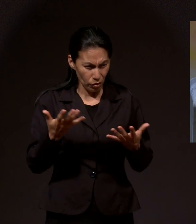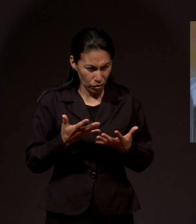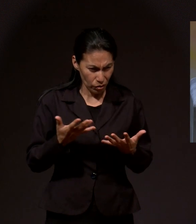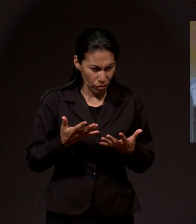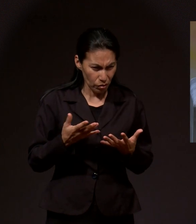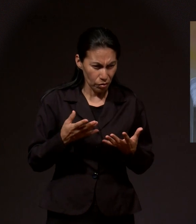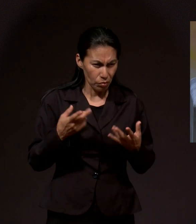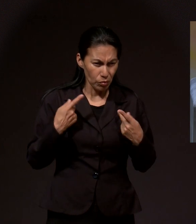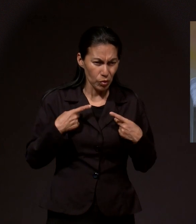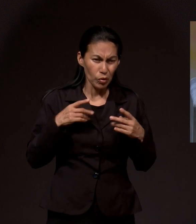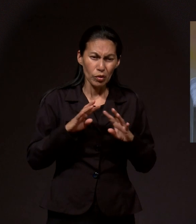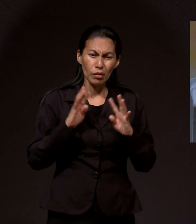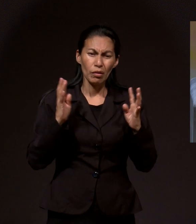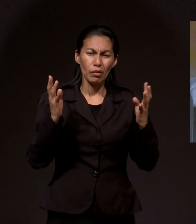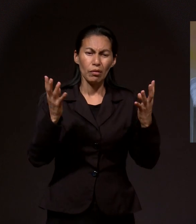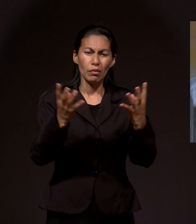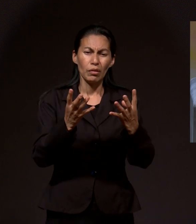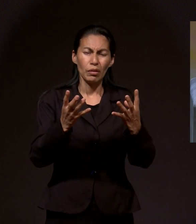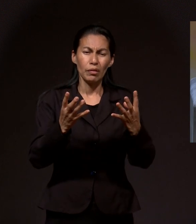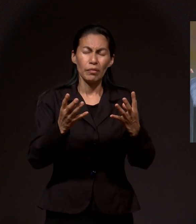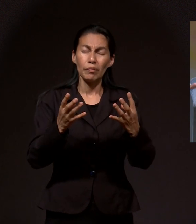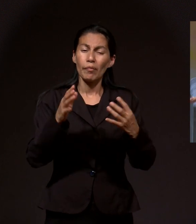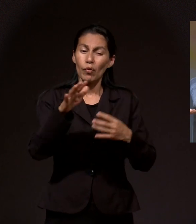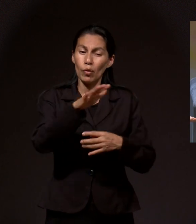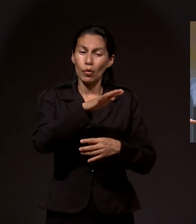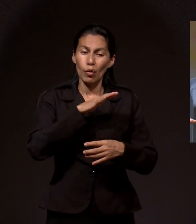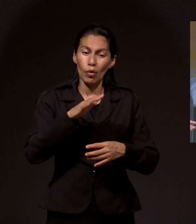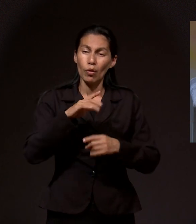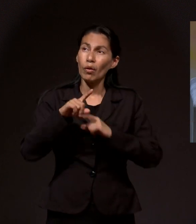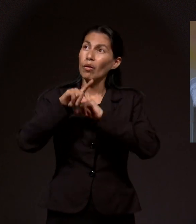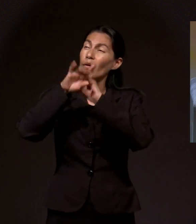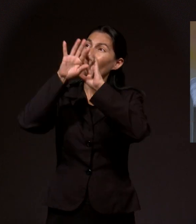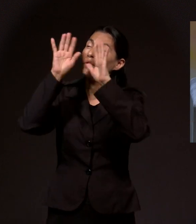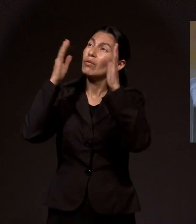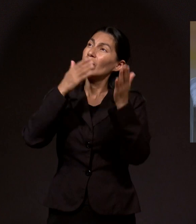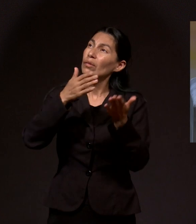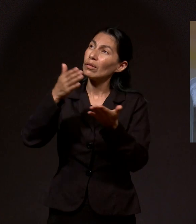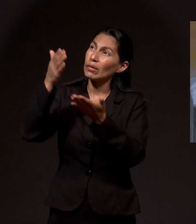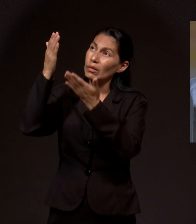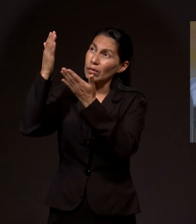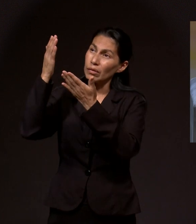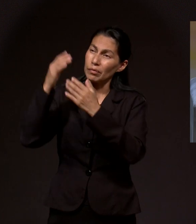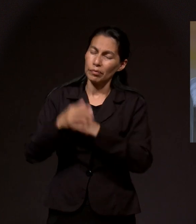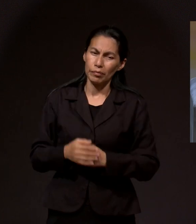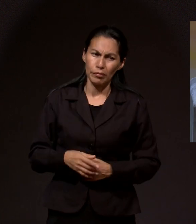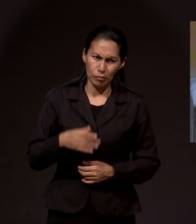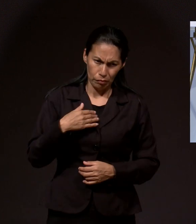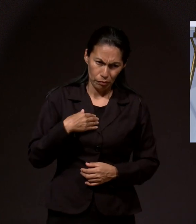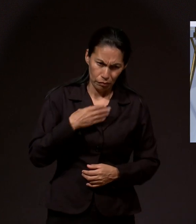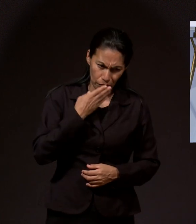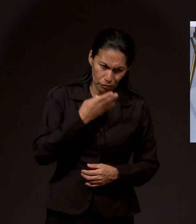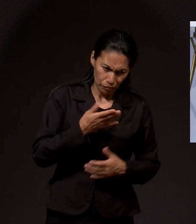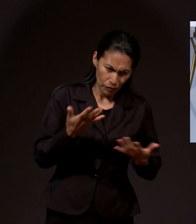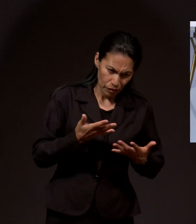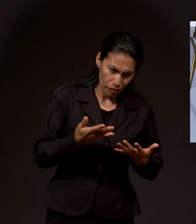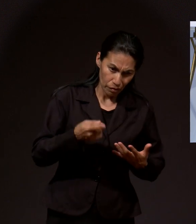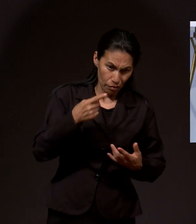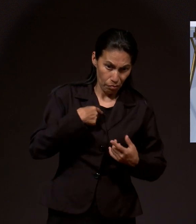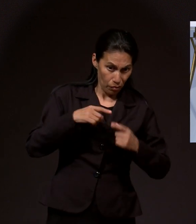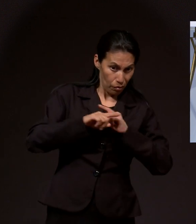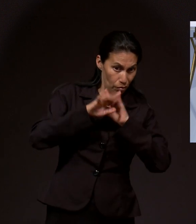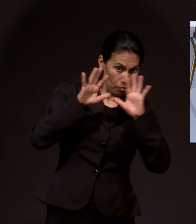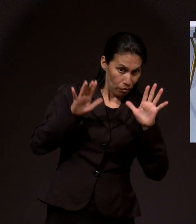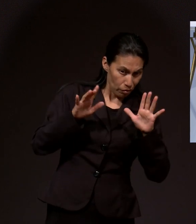dice, para que vean vuestras buenas obras y glorifiquen a vuestro Padre que está en los ojos. Amén. No glorifiquen al hombre,